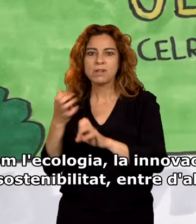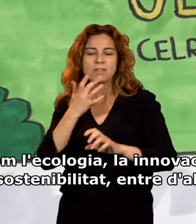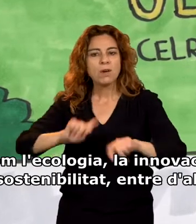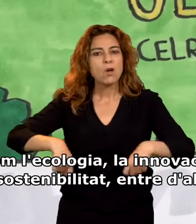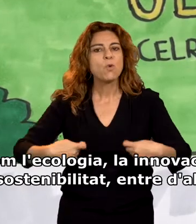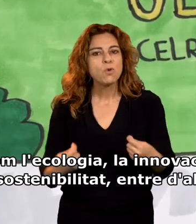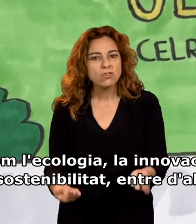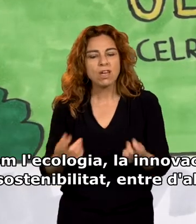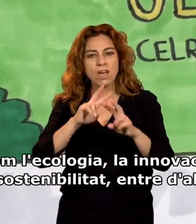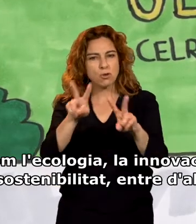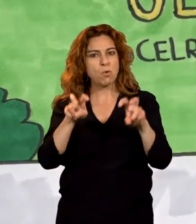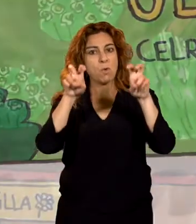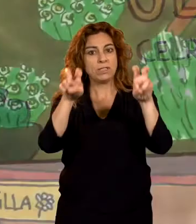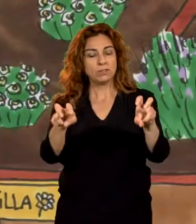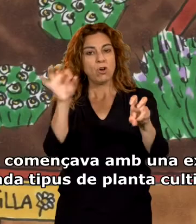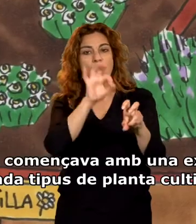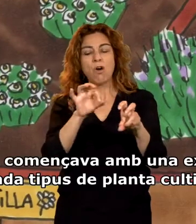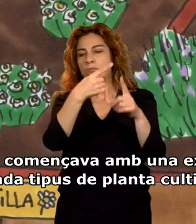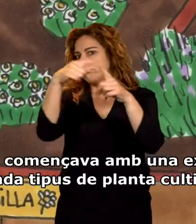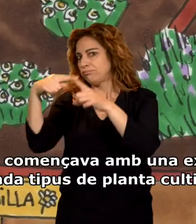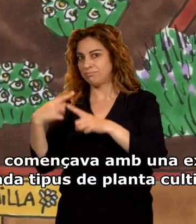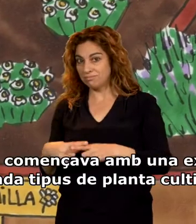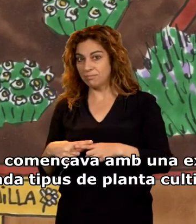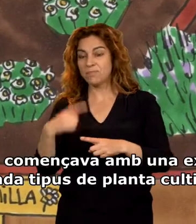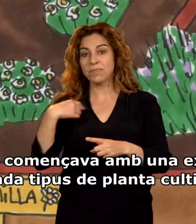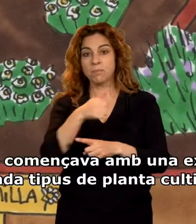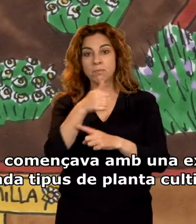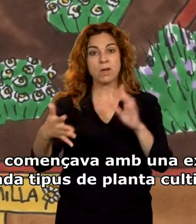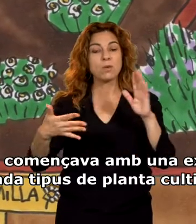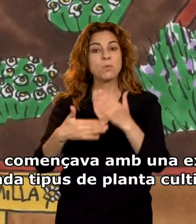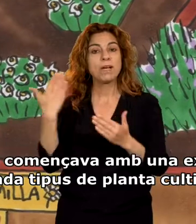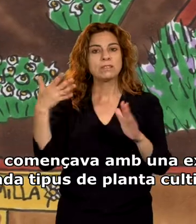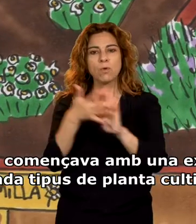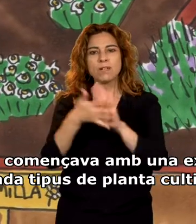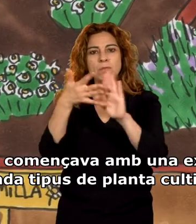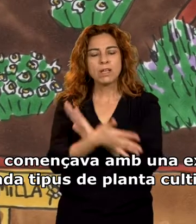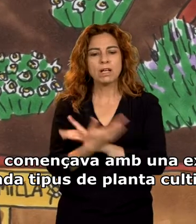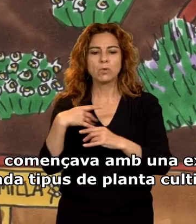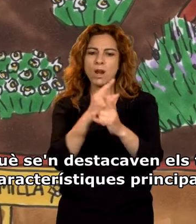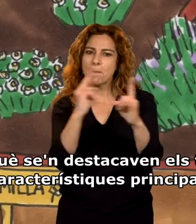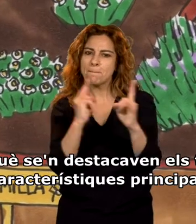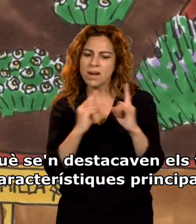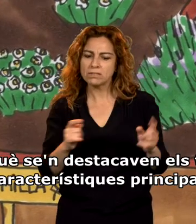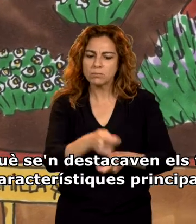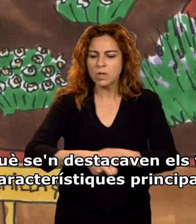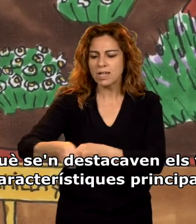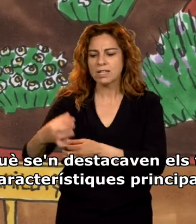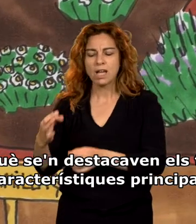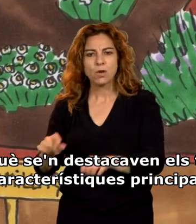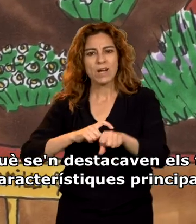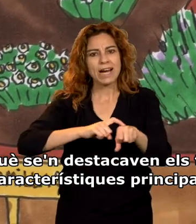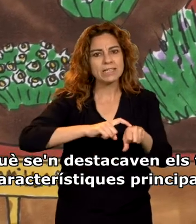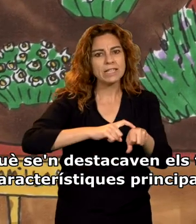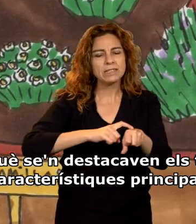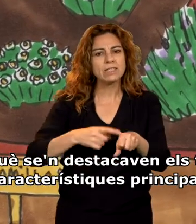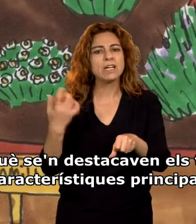sostenibilitat, entre d'altres. La visita començava amb una explicació de cada tipus de planta cultivada en què se'n destacaven els